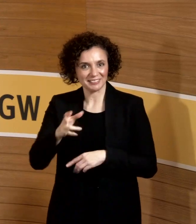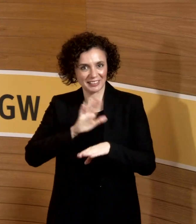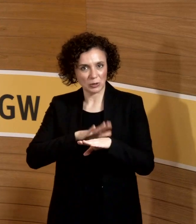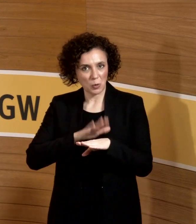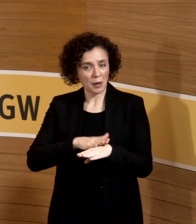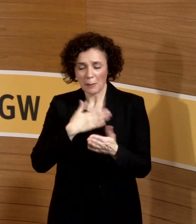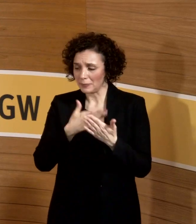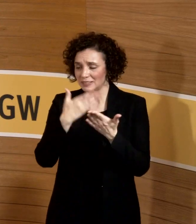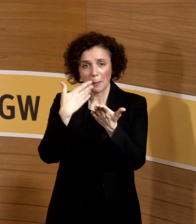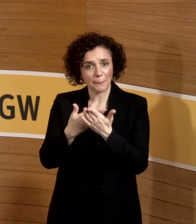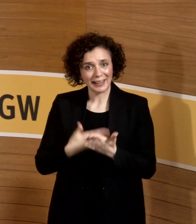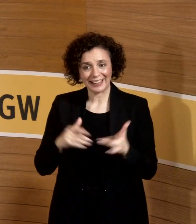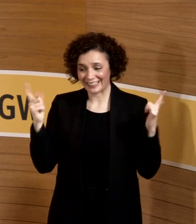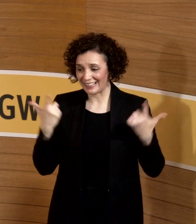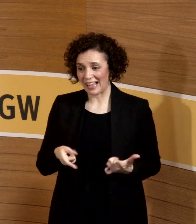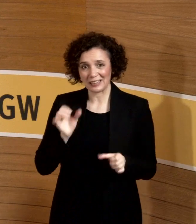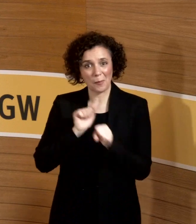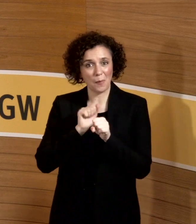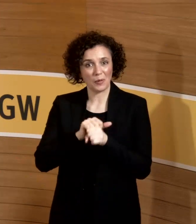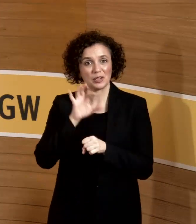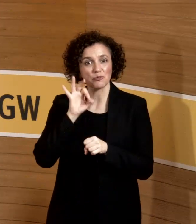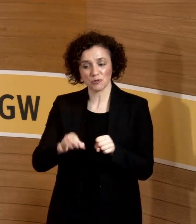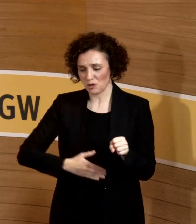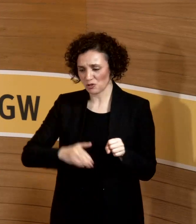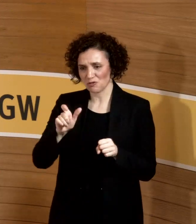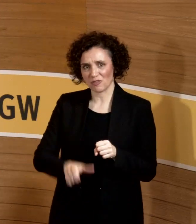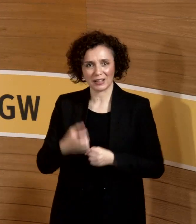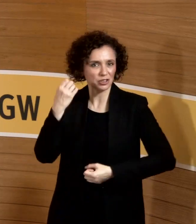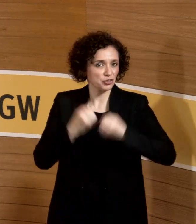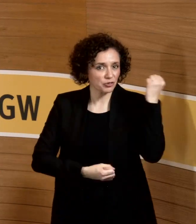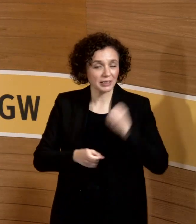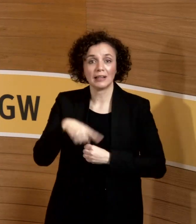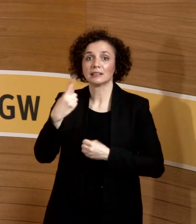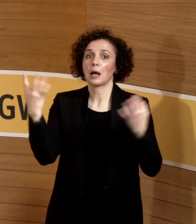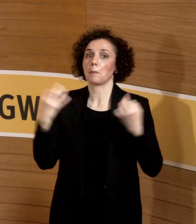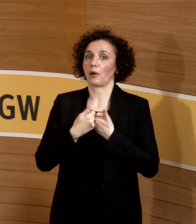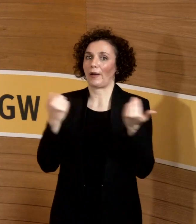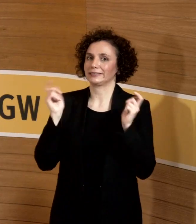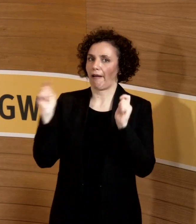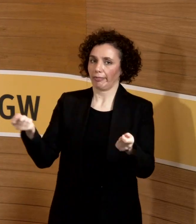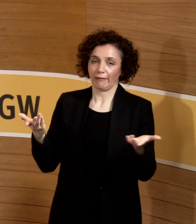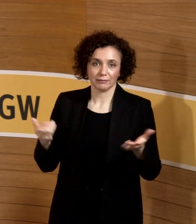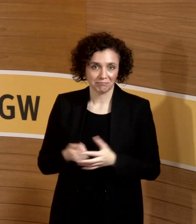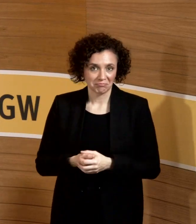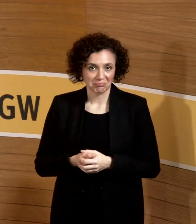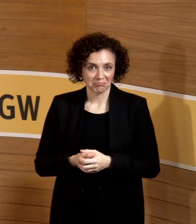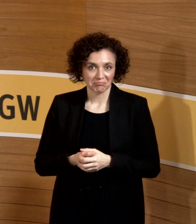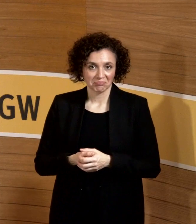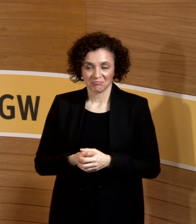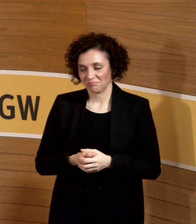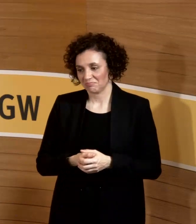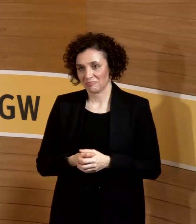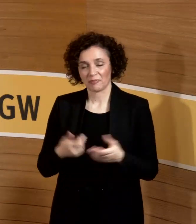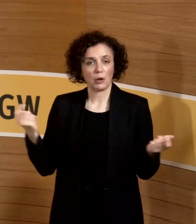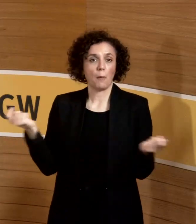irgendwie geartet schwierig wäre für eine Schwangere, bis 22 Uhr zu arbeiten. Da wird ein